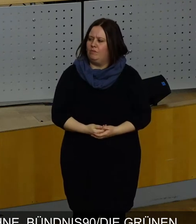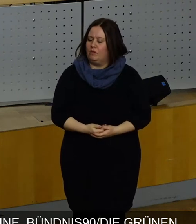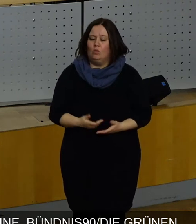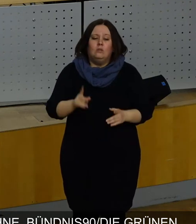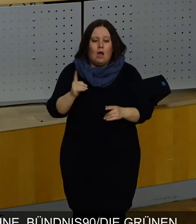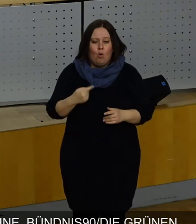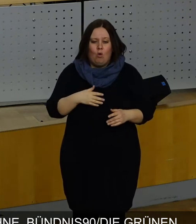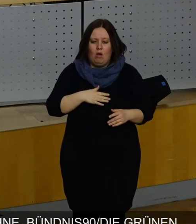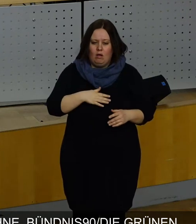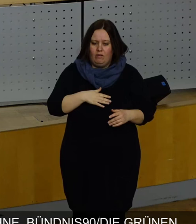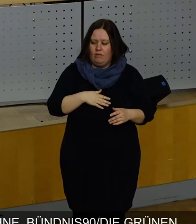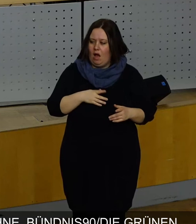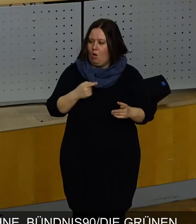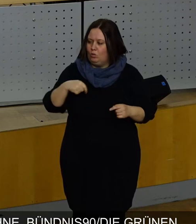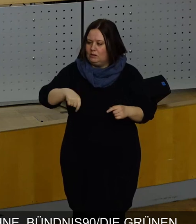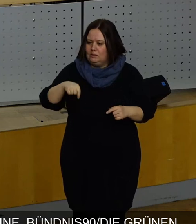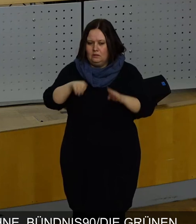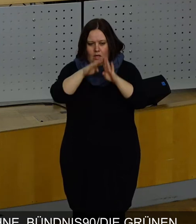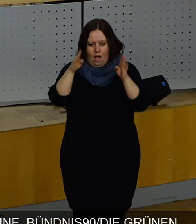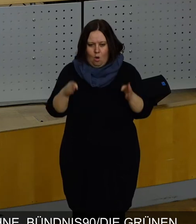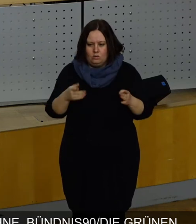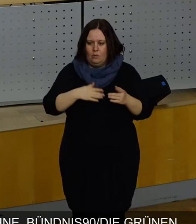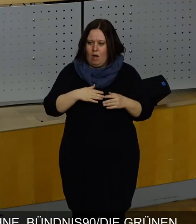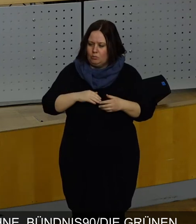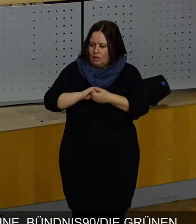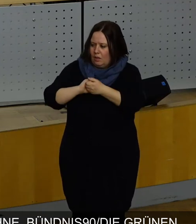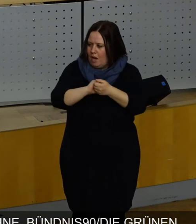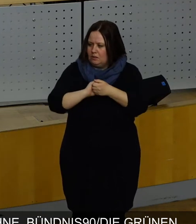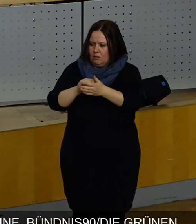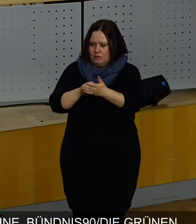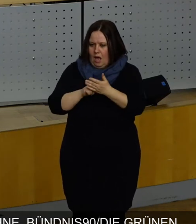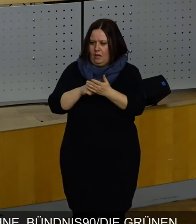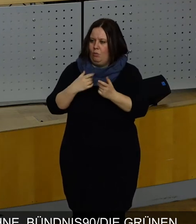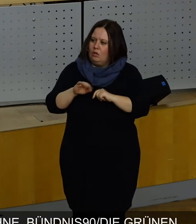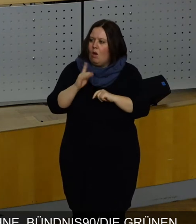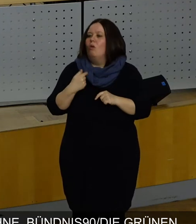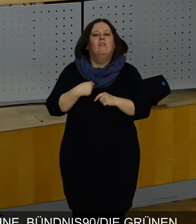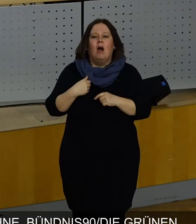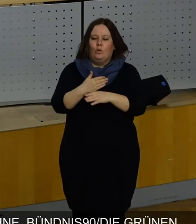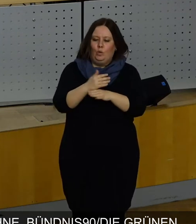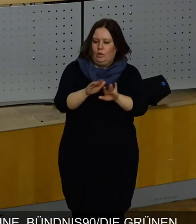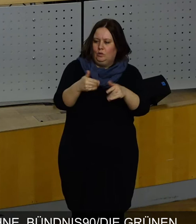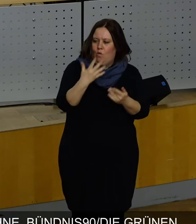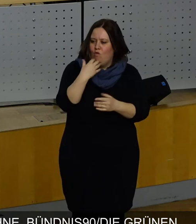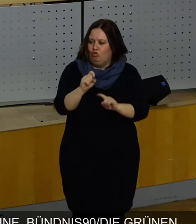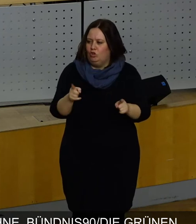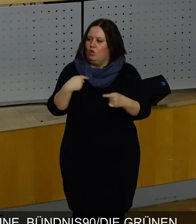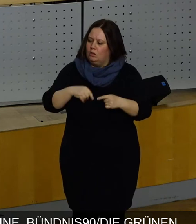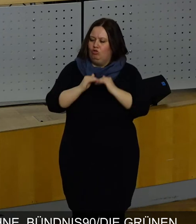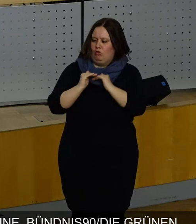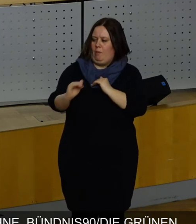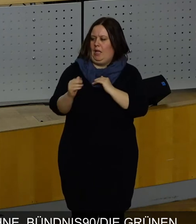Und die Christdemokraten in diesem Hause haben gemeinsam mit uns gezeigt, dass sie keine Thüringer Verhältnisse wollen, sondern für